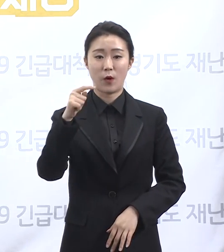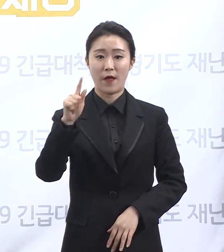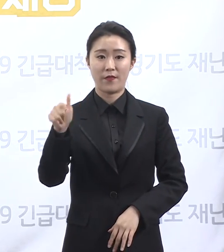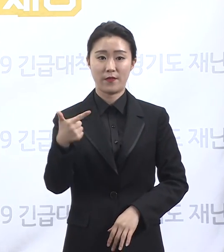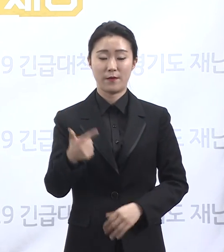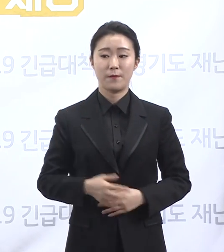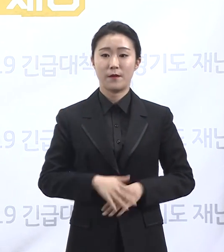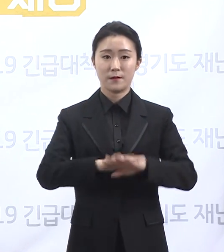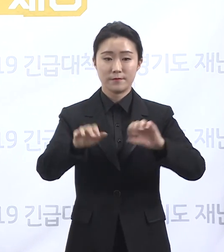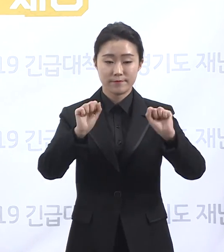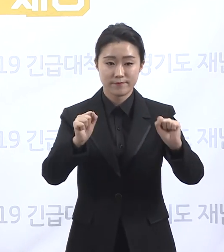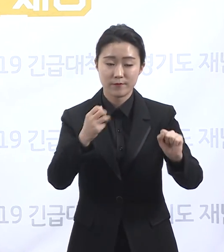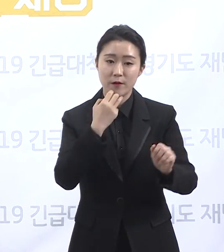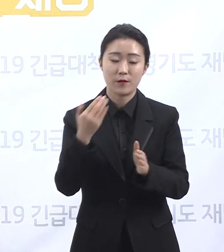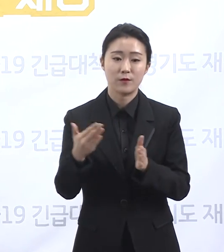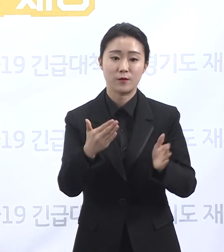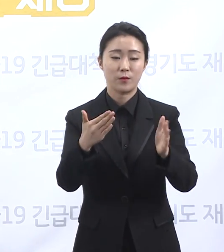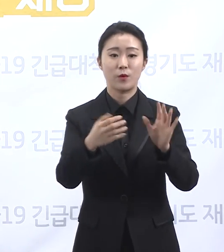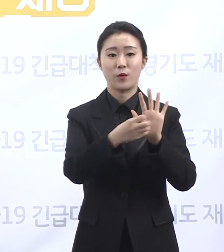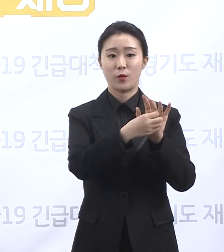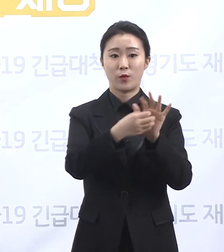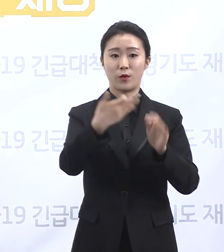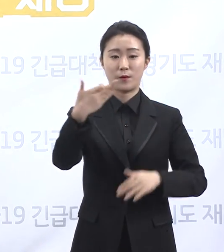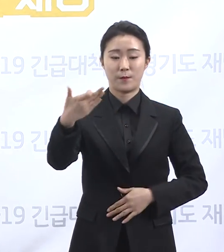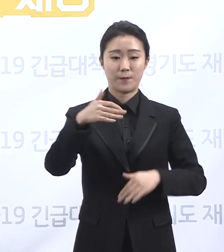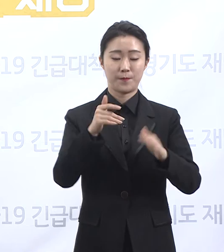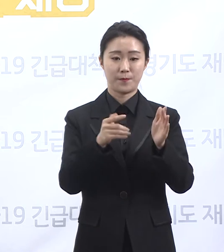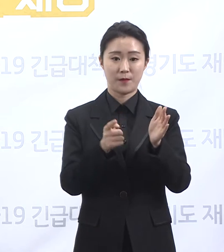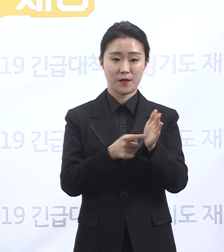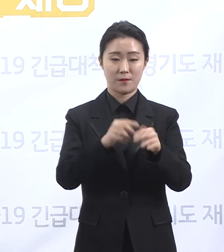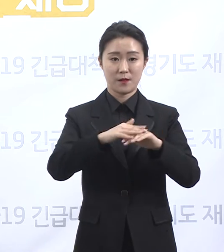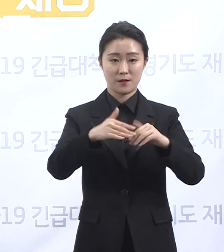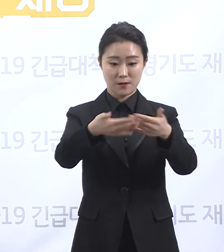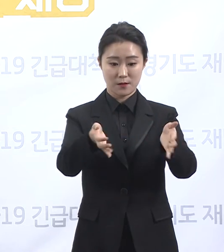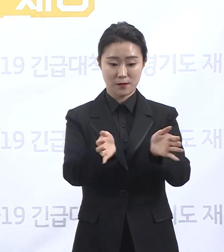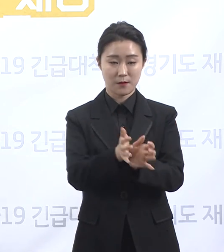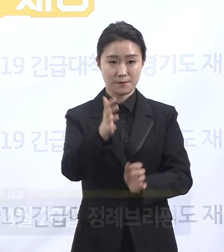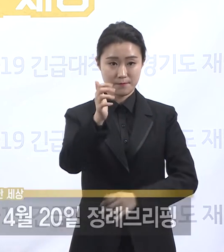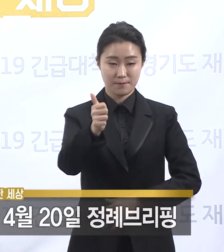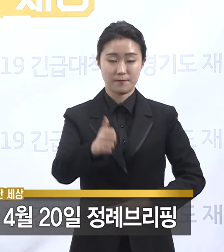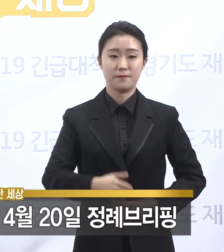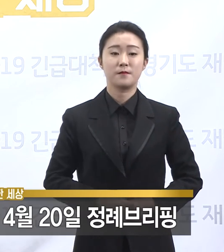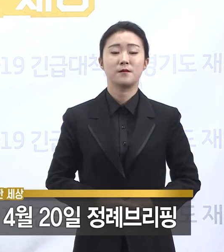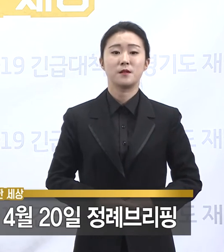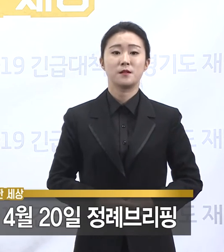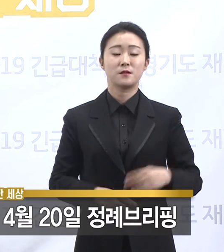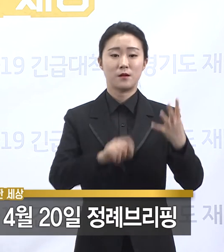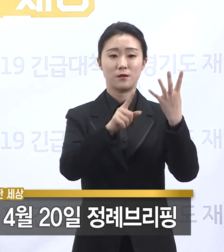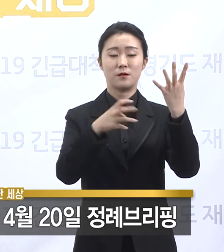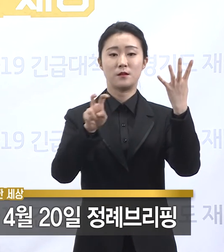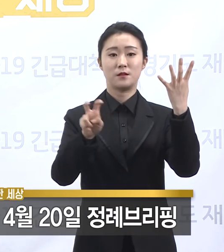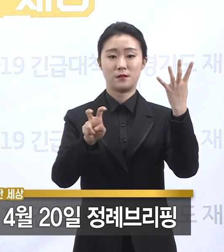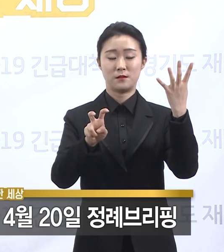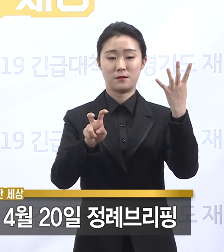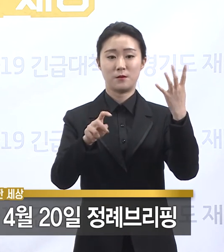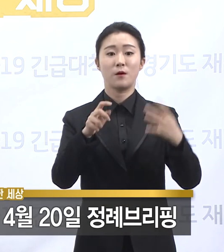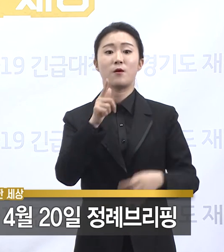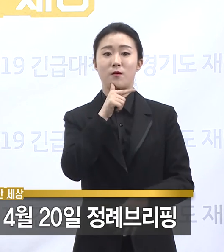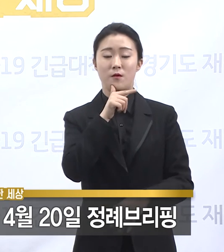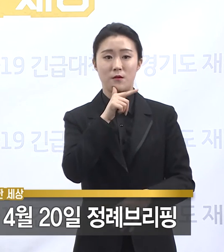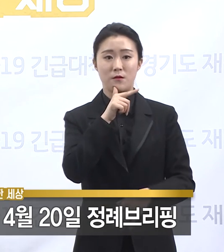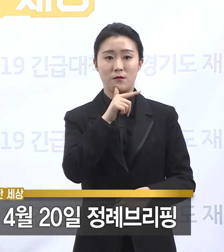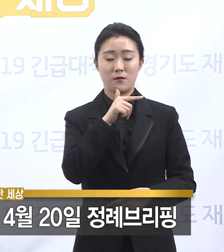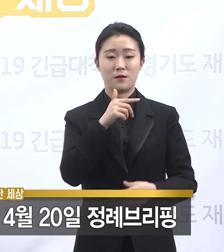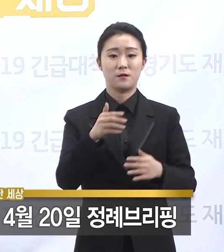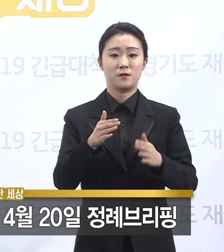안녕하십니까 경기도 코로나19 긴급대직단 단장 임승관입니다. 4월 20일 월요일 경기도 코로나19 대응 관련